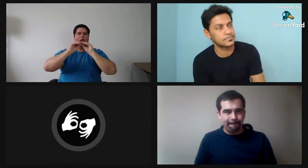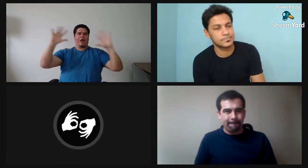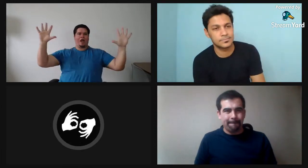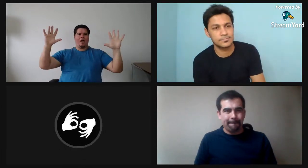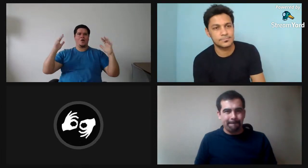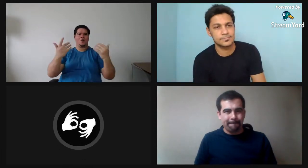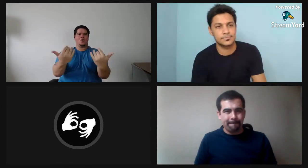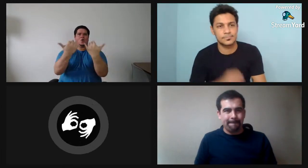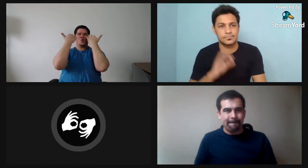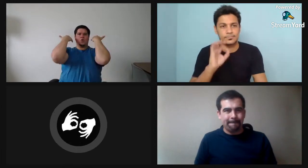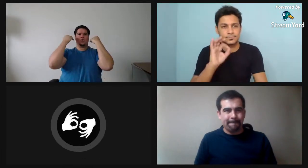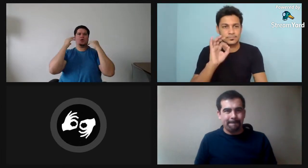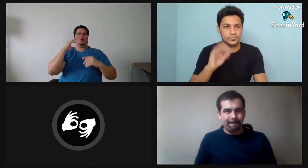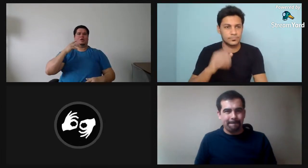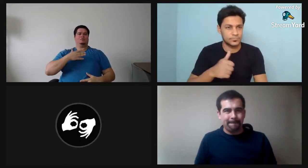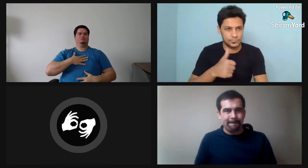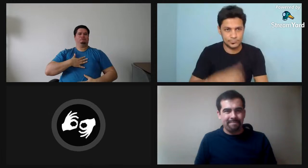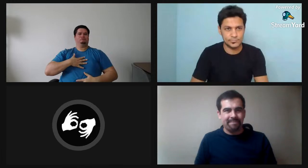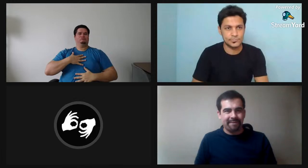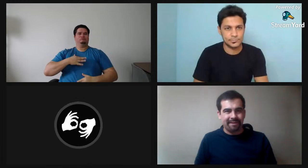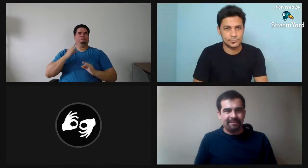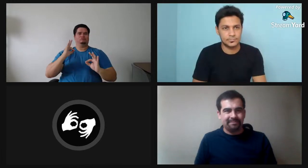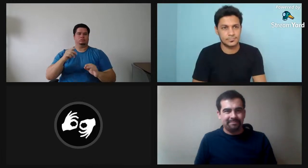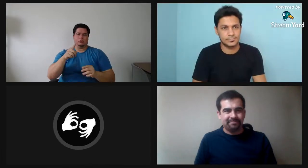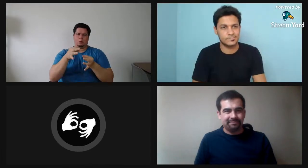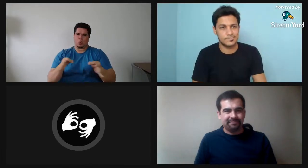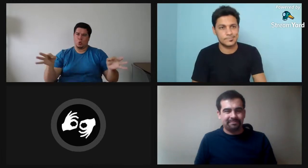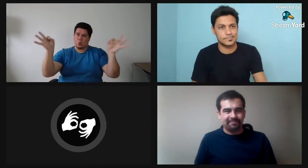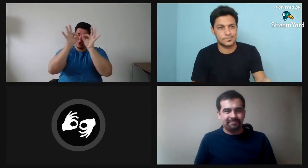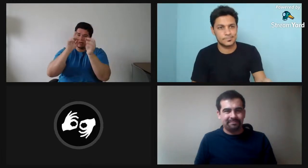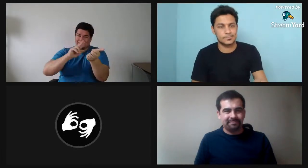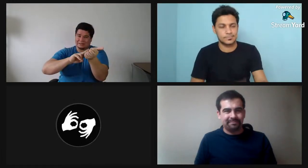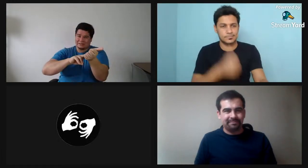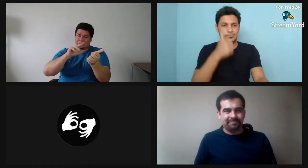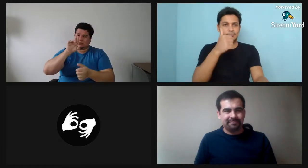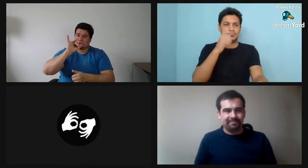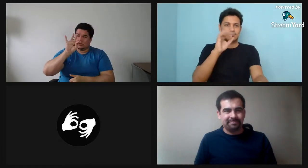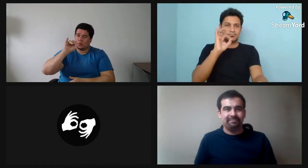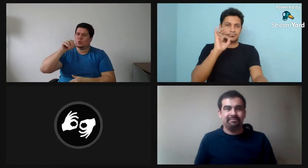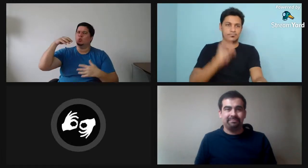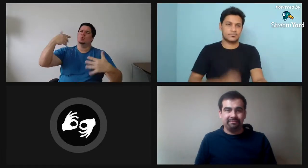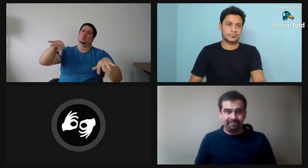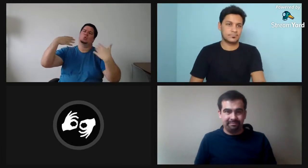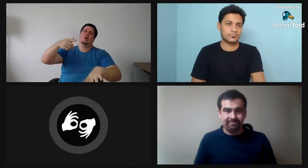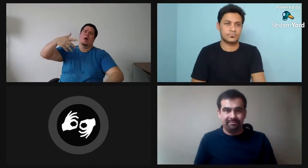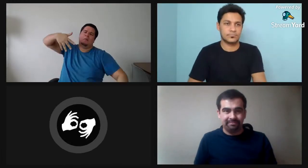atención que eso requiere. Pero si enfatizo en el ritmo. Yo,